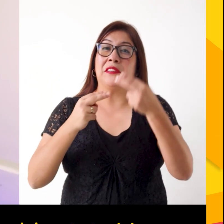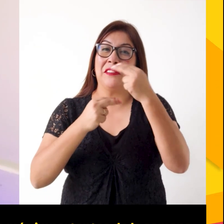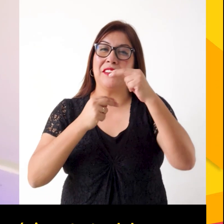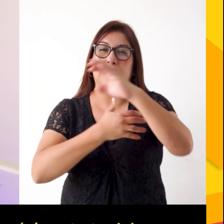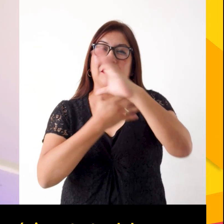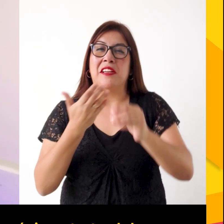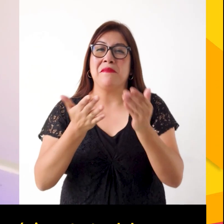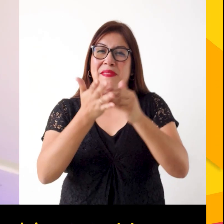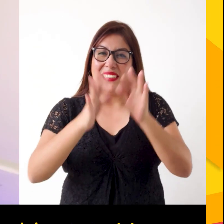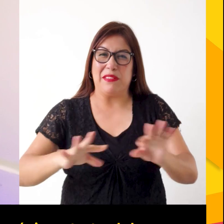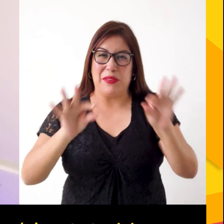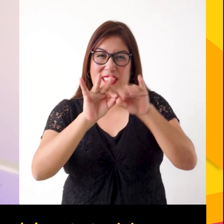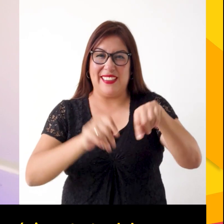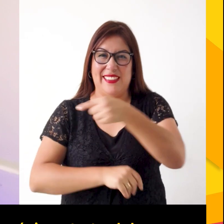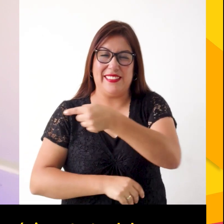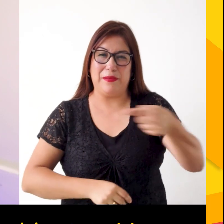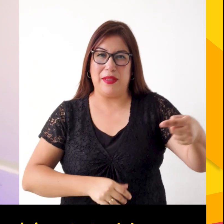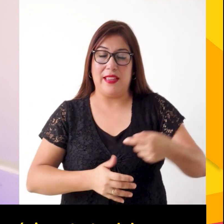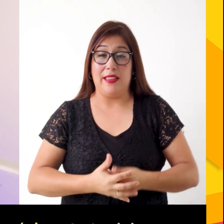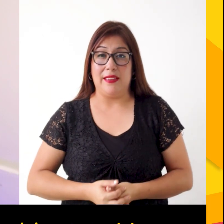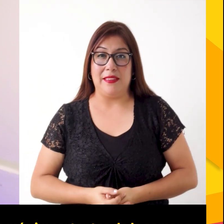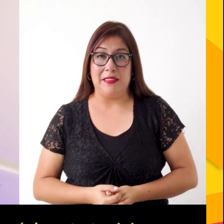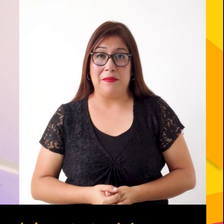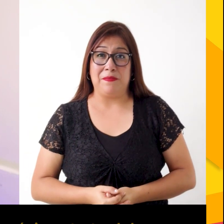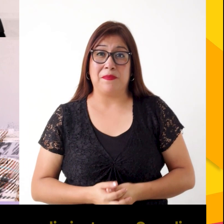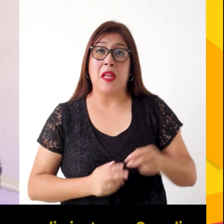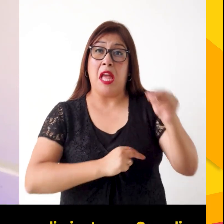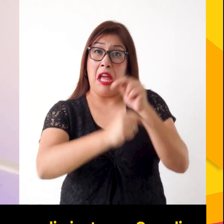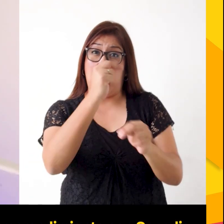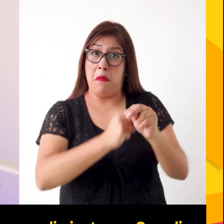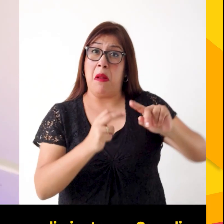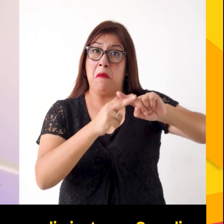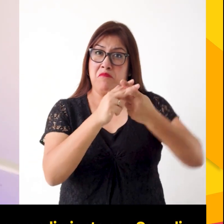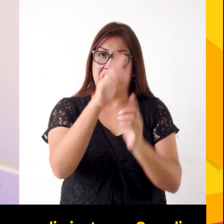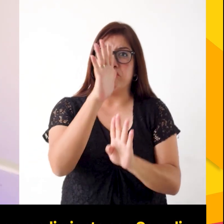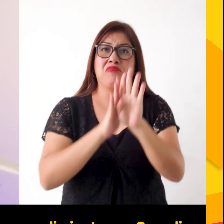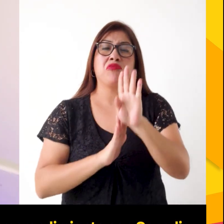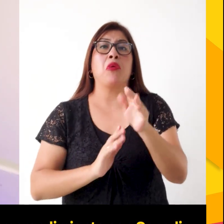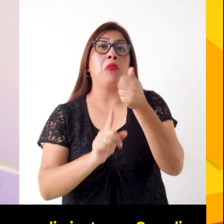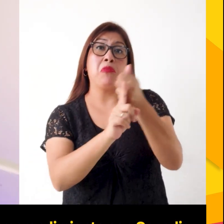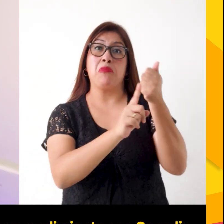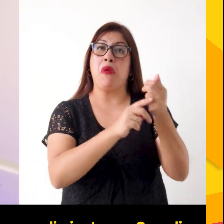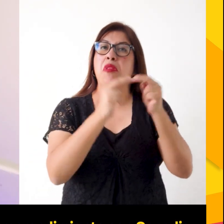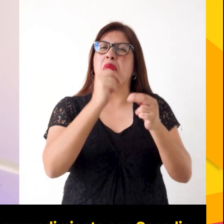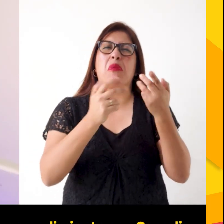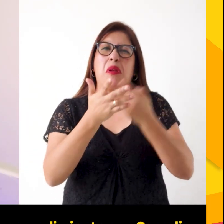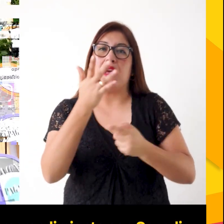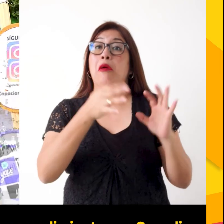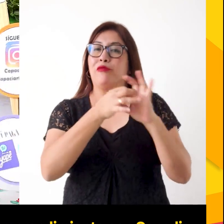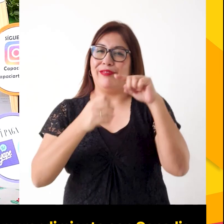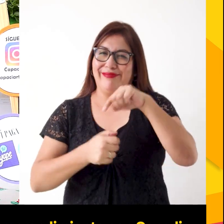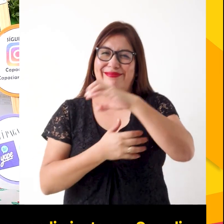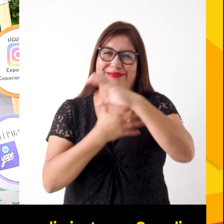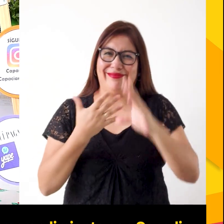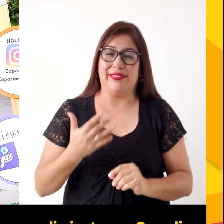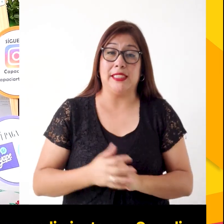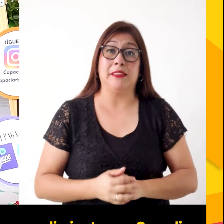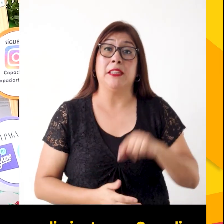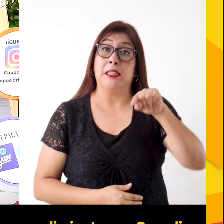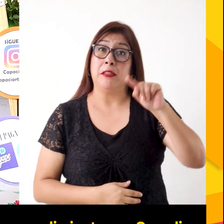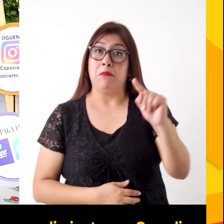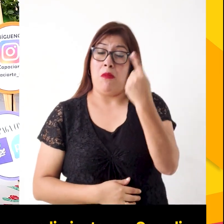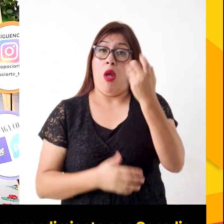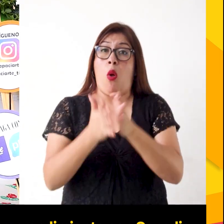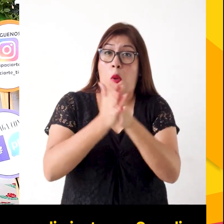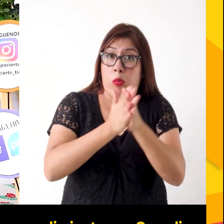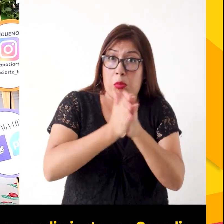Empezamos Noticonadis con las noticias más importantes de la semana. Emprenda y despega tu emprendimiento con Conadi. Esta iniciativa